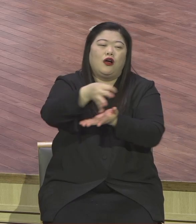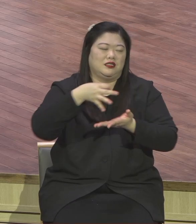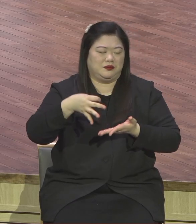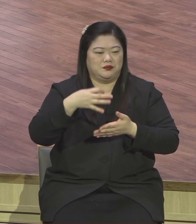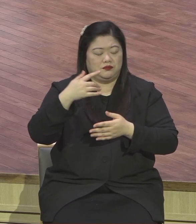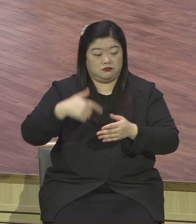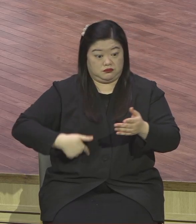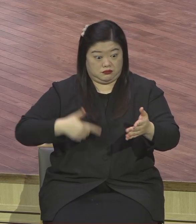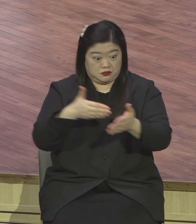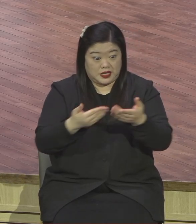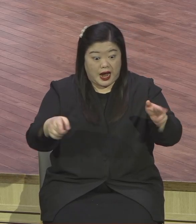보고했어요.